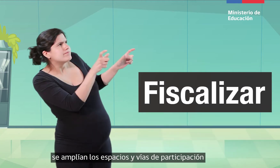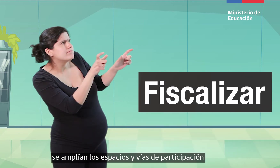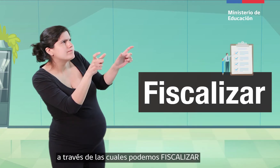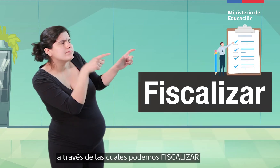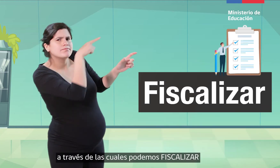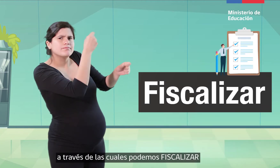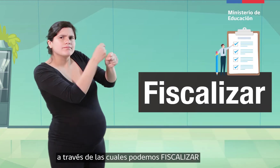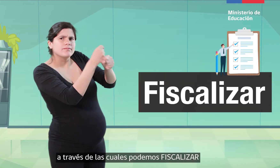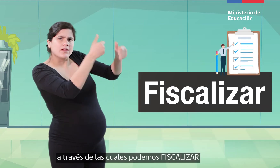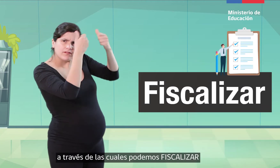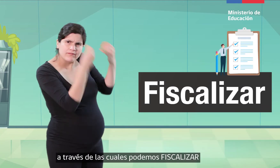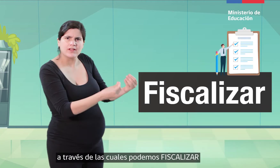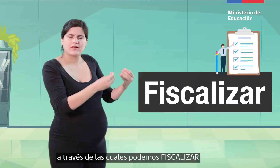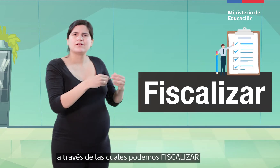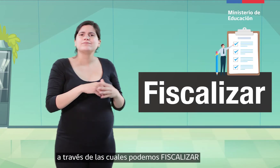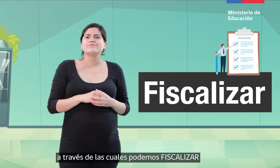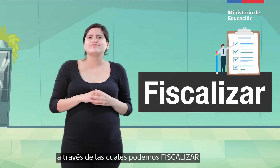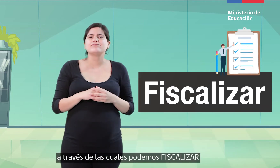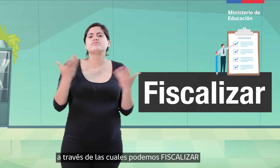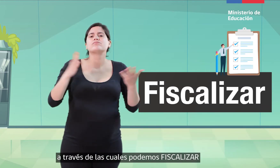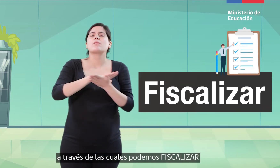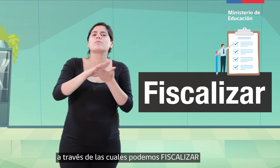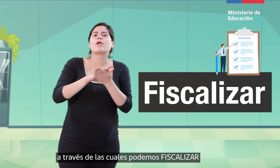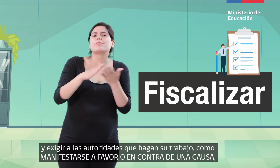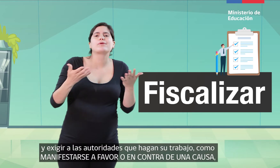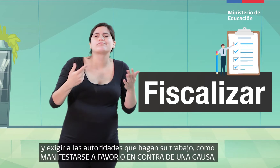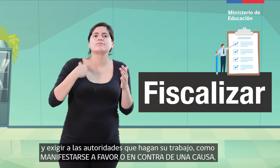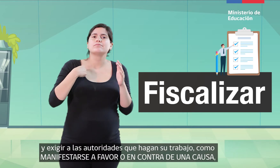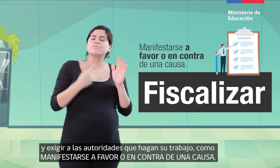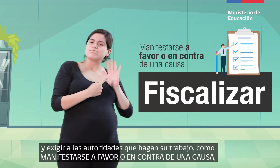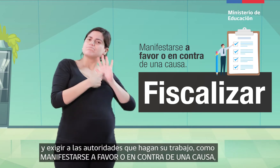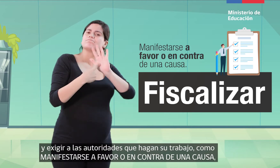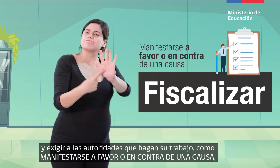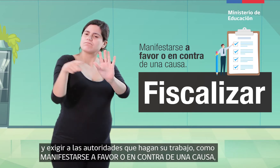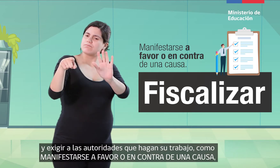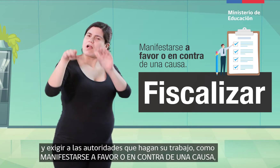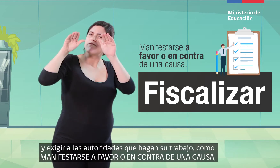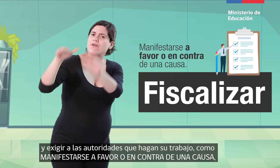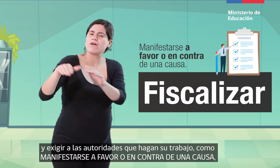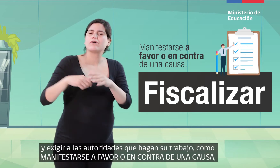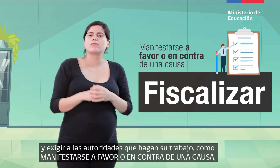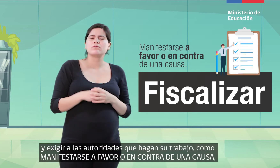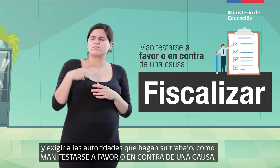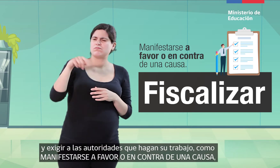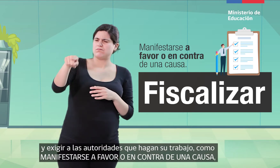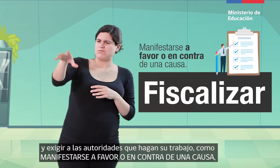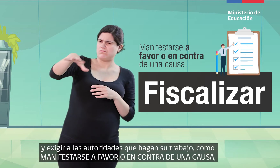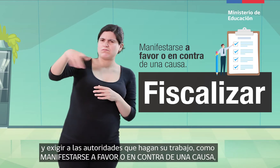a través de las cuales podemos fiscalizar y exigir a las autoridades que hagan su trabajo como manifestarse a